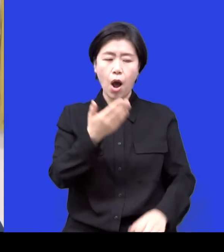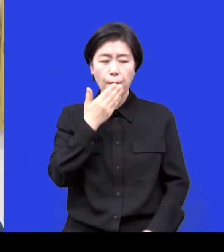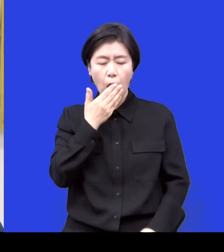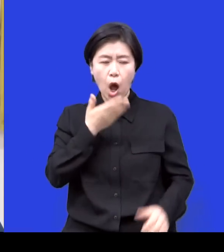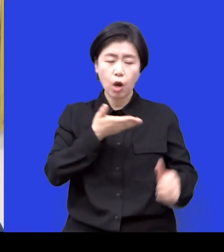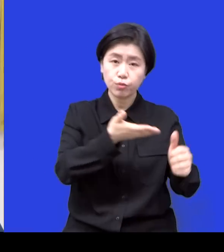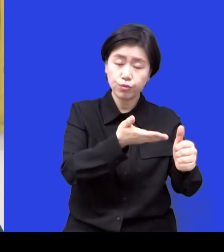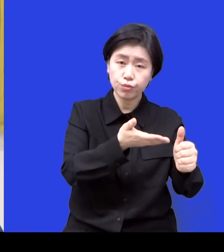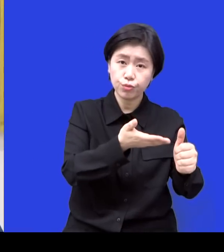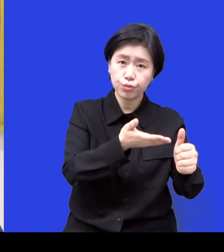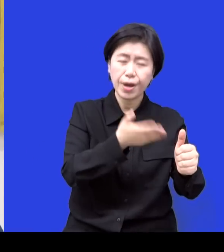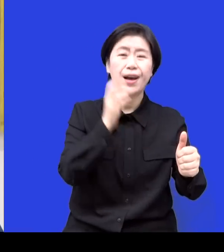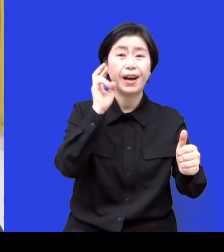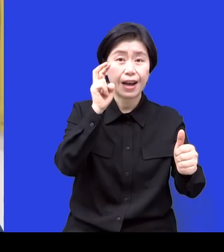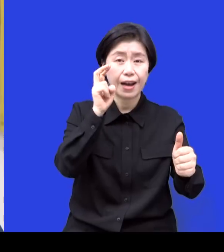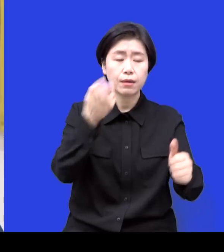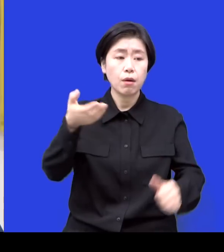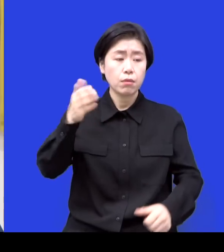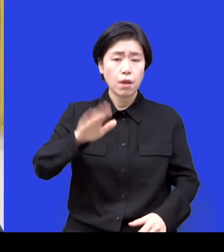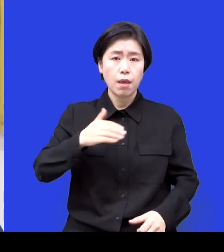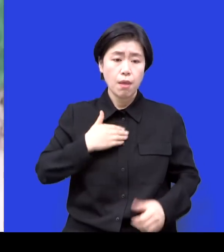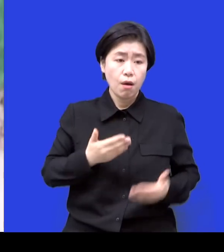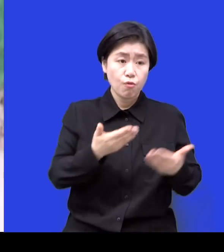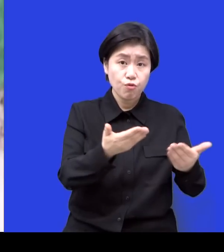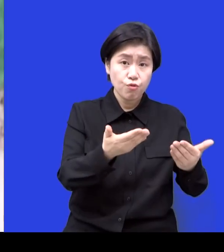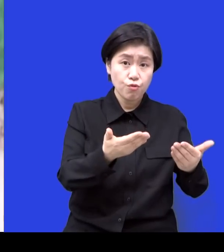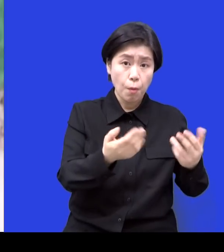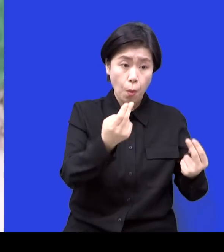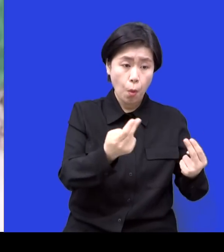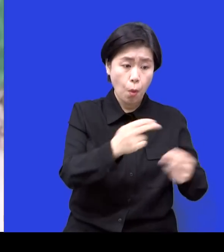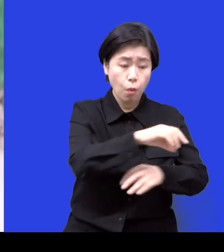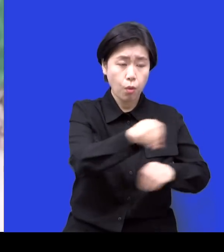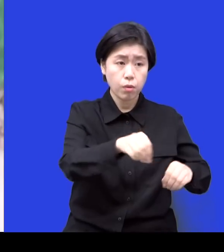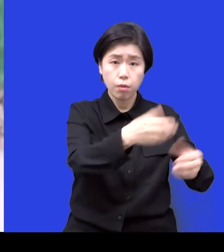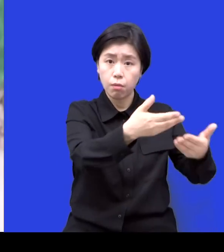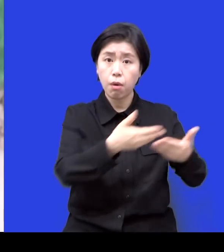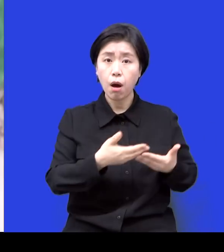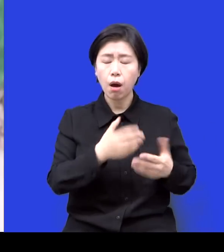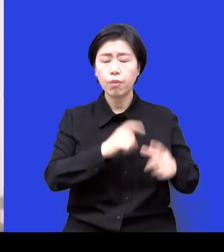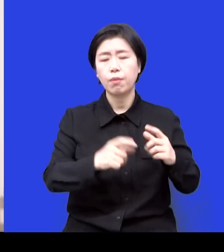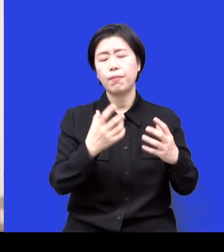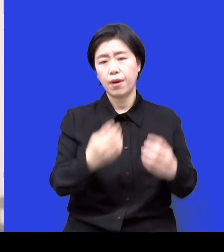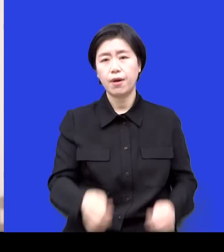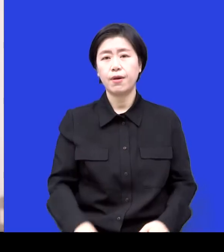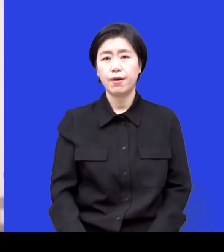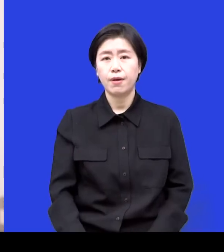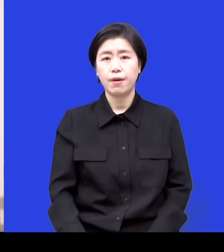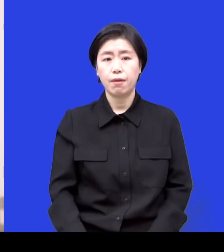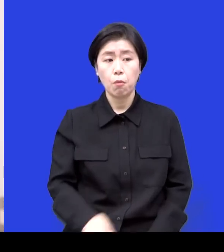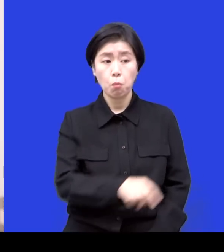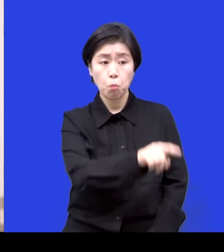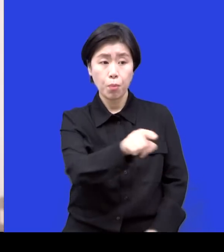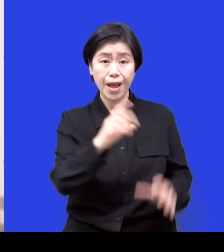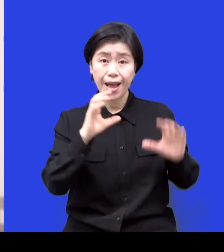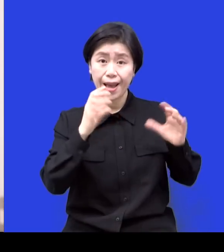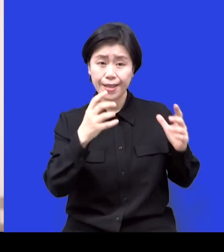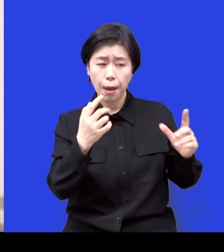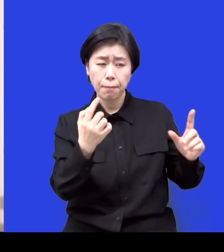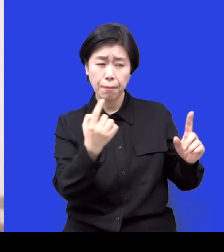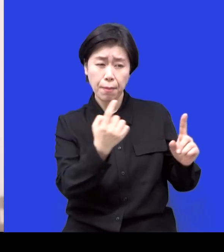제가 봤는 게 너무너무 많아요. 너무너무 많고 맞아요. 맞아요. 아이들이 변화되는 모습을 보는 것 제일 가까이서 변화되는 모습을 보는